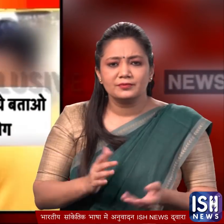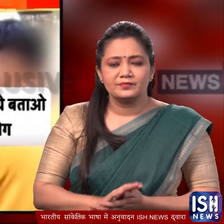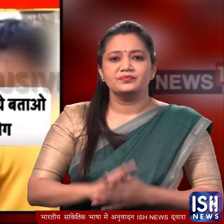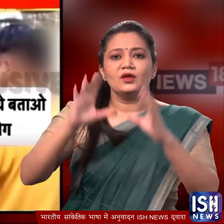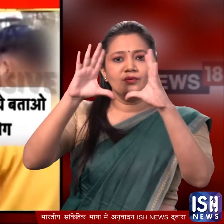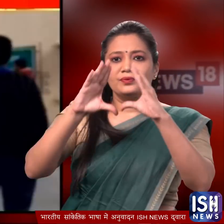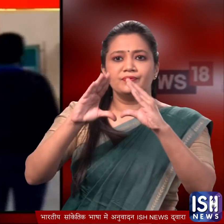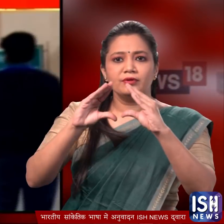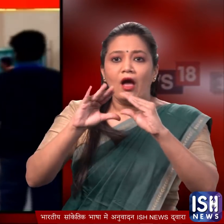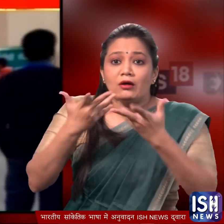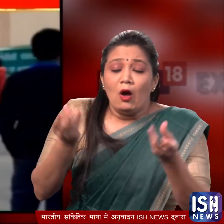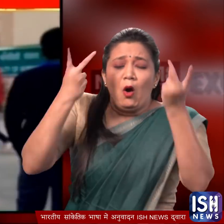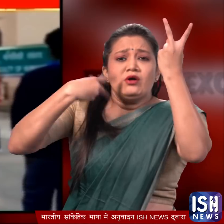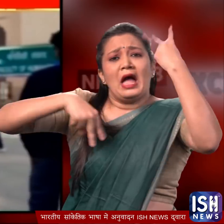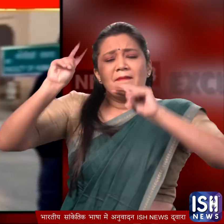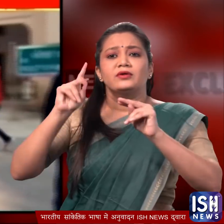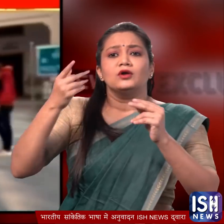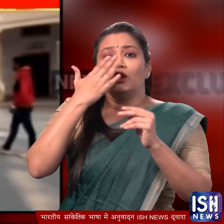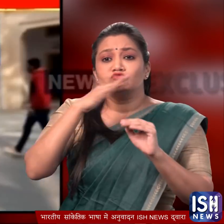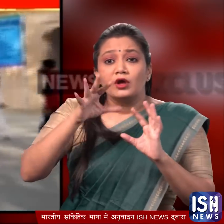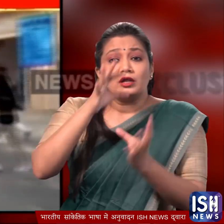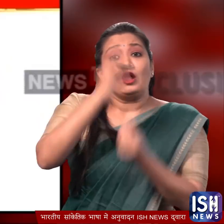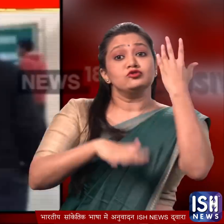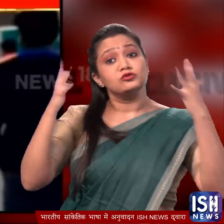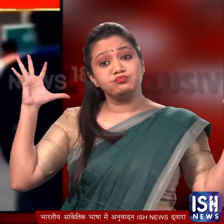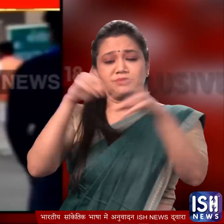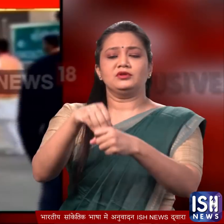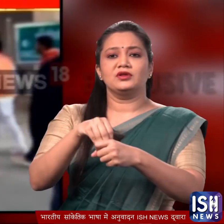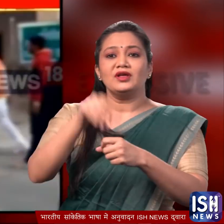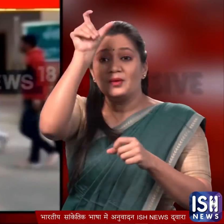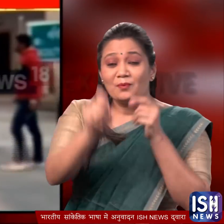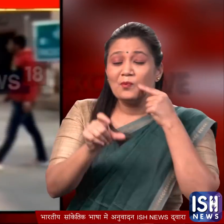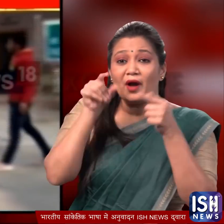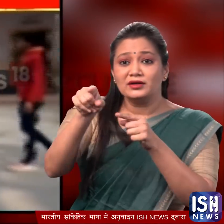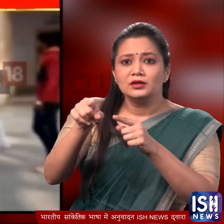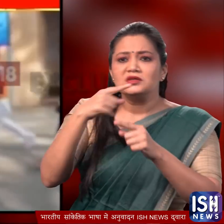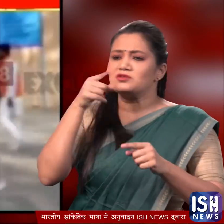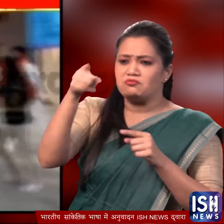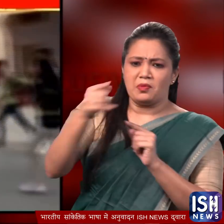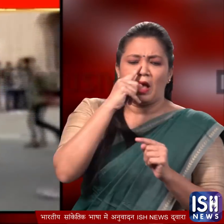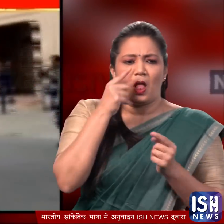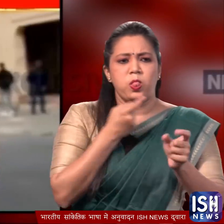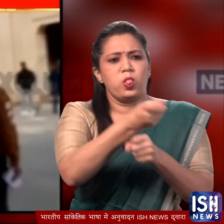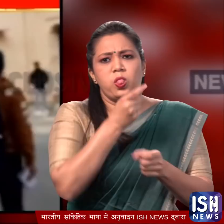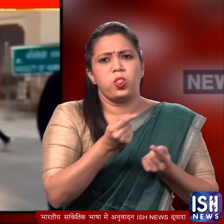लेकिन मामला शांत होने के बजाए और बढ़ गया और इसमें चातर संग भी कूद पड़ा और मार खाने वाले लड़के पर छेड़ चाड़ का रोब लगा दिया